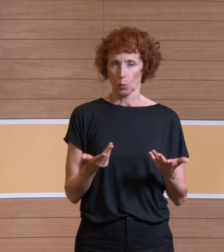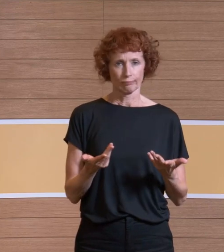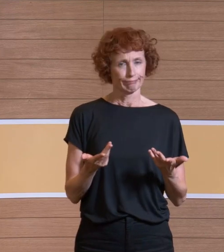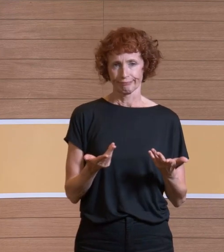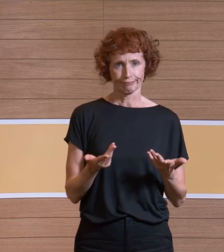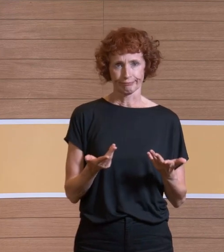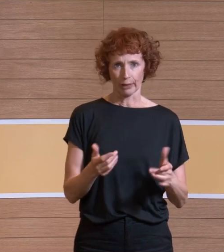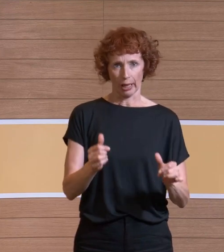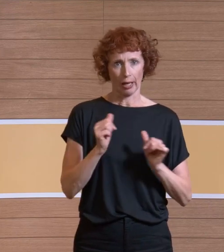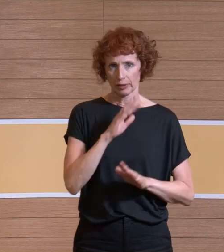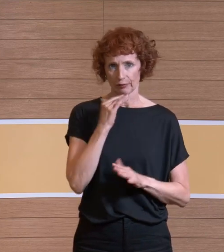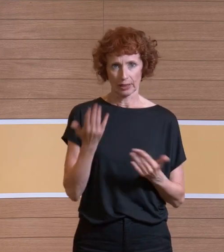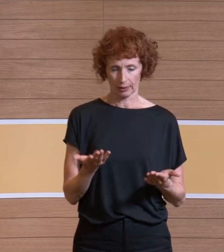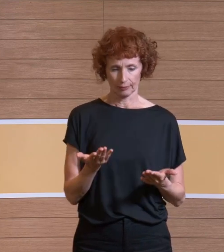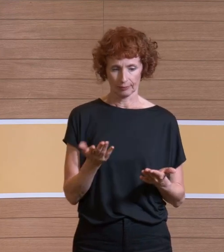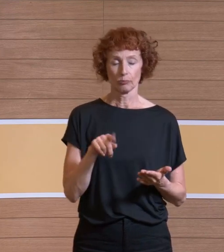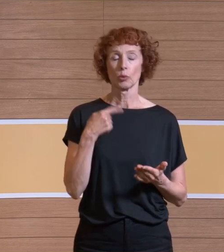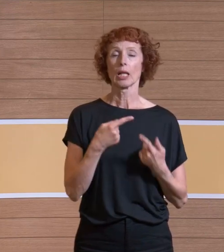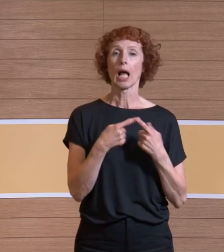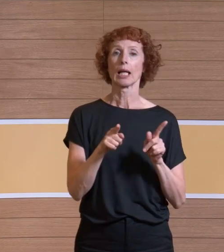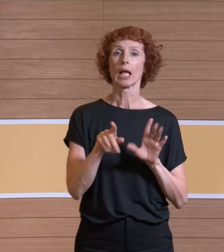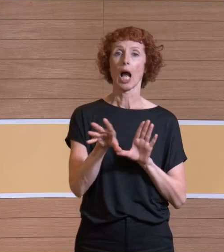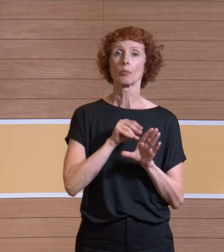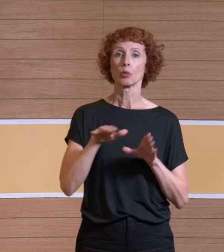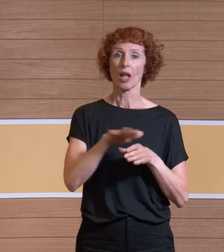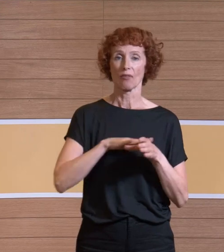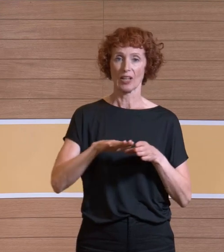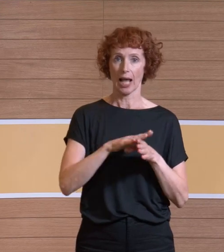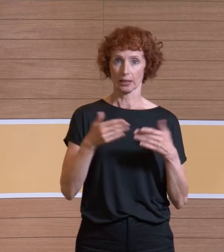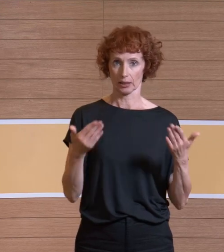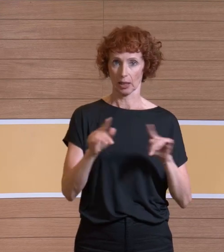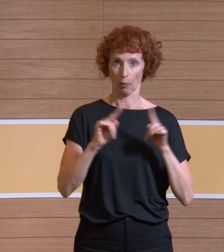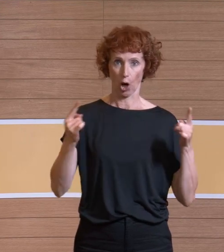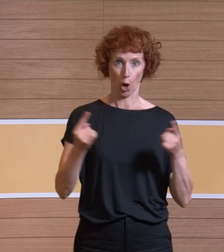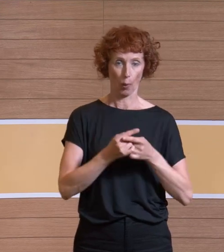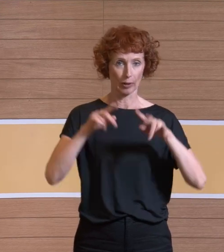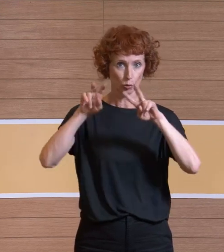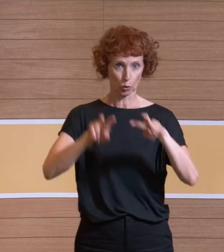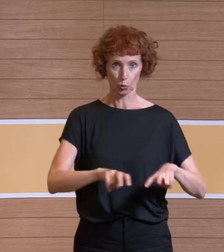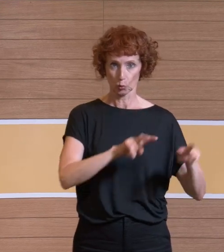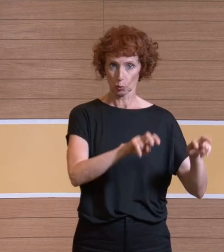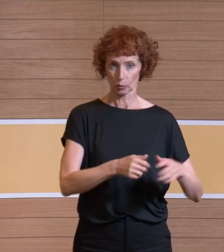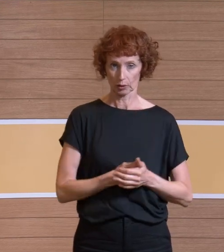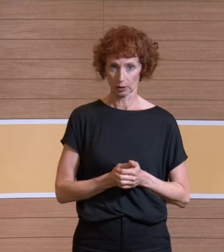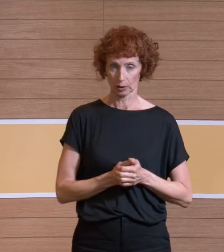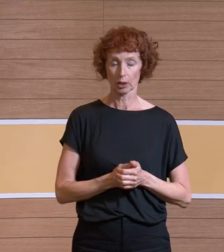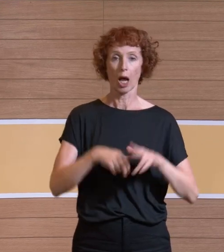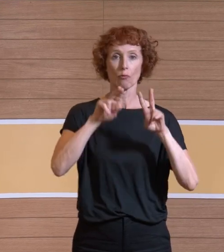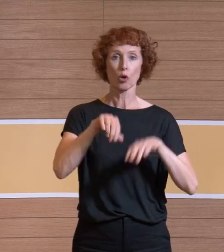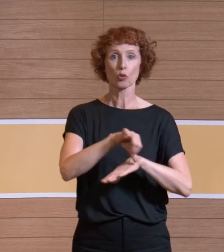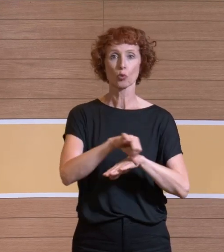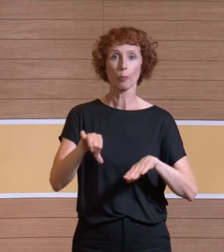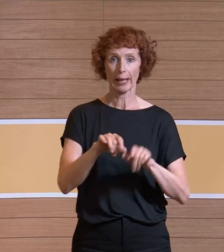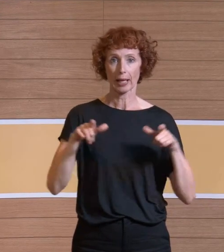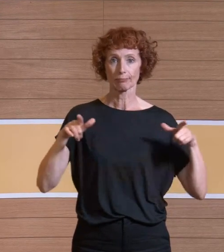darauf eingehen. Weitere Absorptionsflächen, das haben wir vorhin an dem Bild, haben wir dann auch untersucht. Wir haben hier unseren Forschungs-OP, den Sie ja